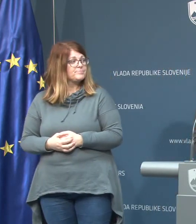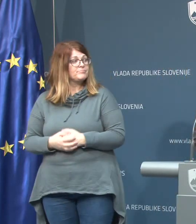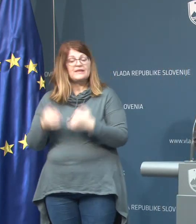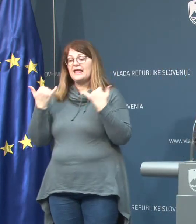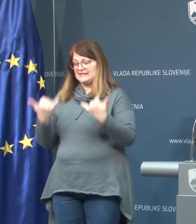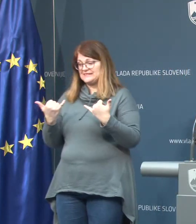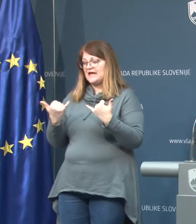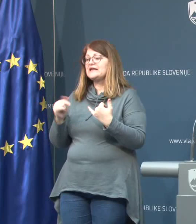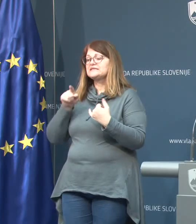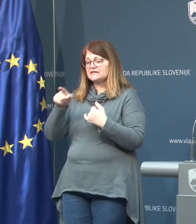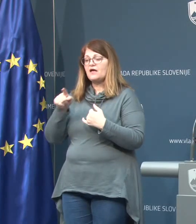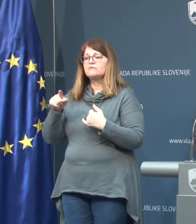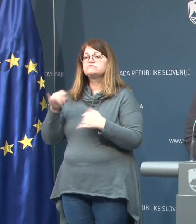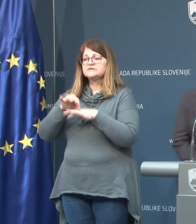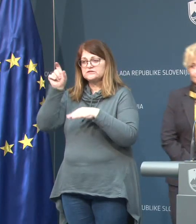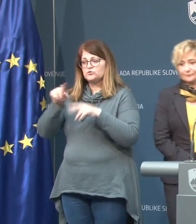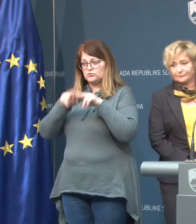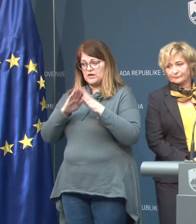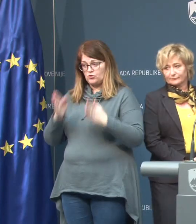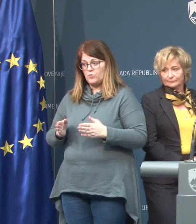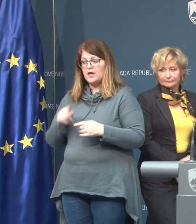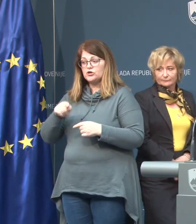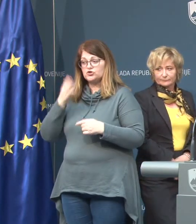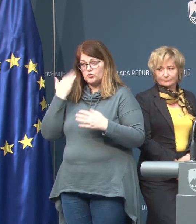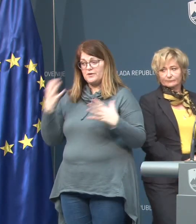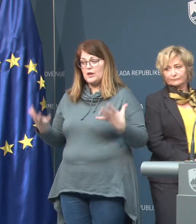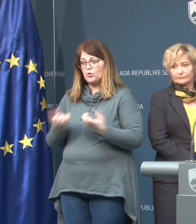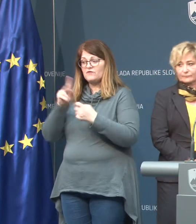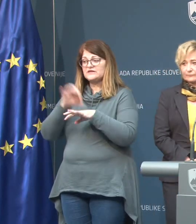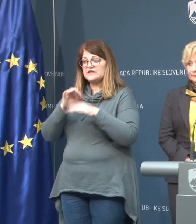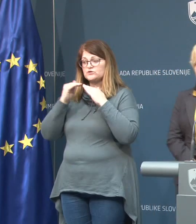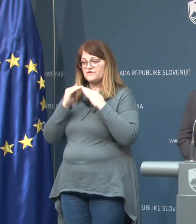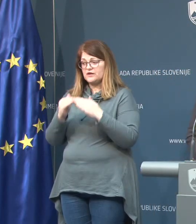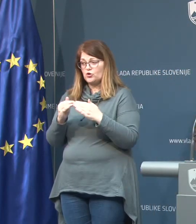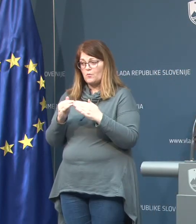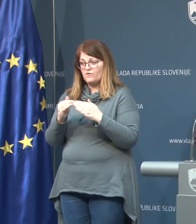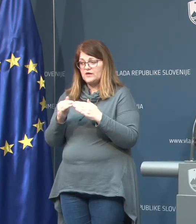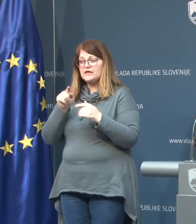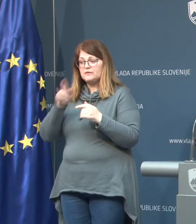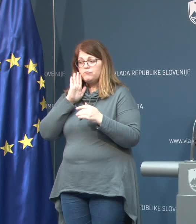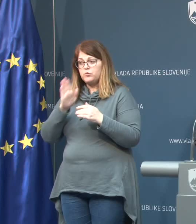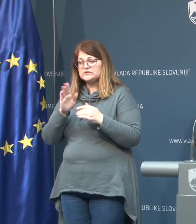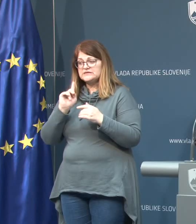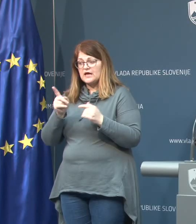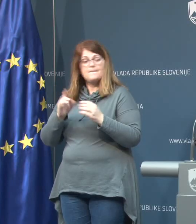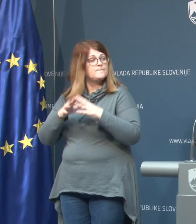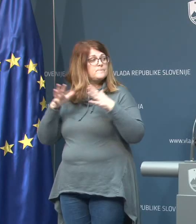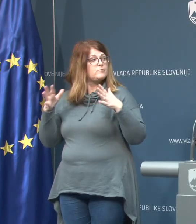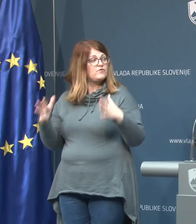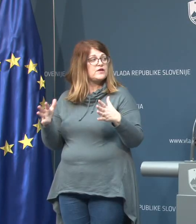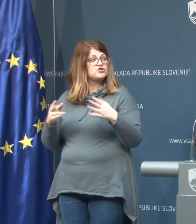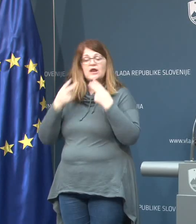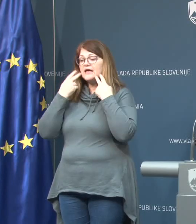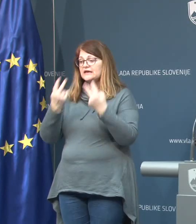Danes je ta zdravnica ostala doma. A so bili v krepi, torej v zdravstvenih domovih, mislim, jih boste kaj povečali,